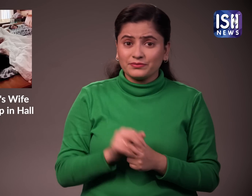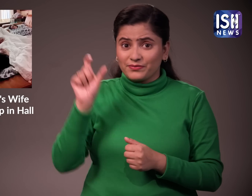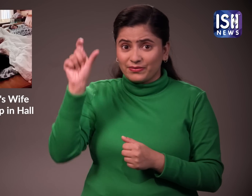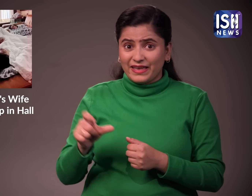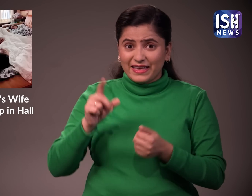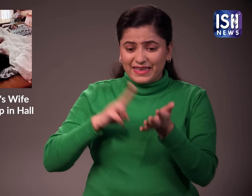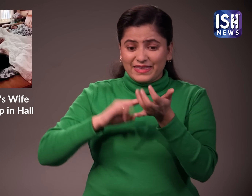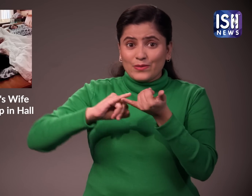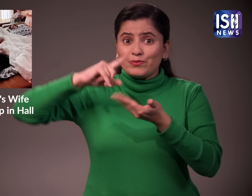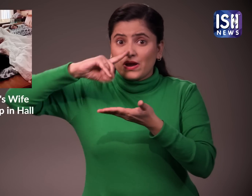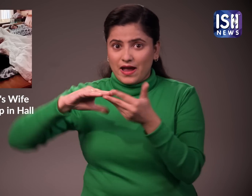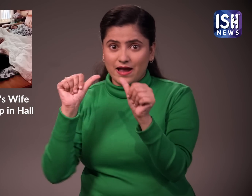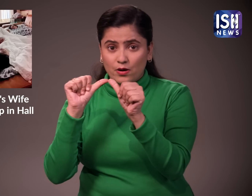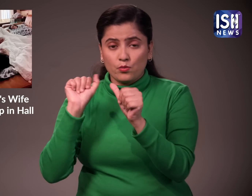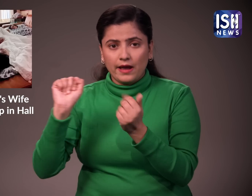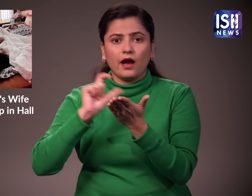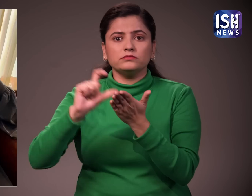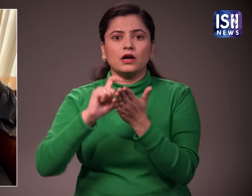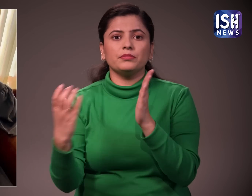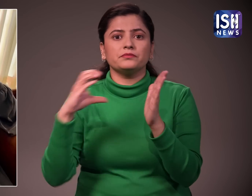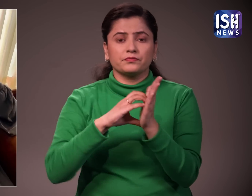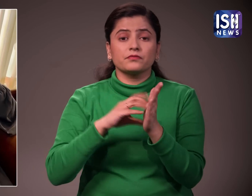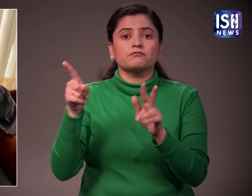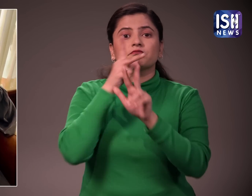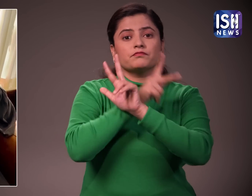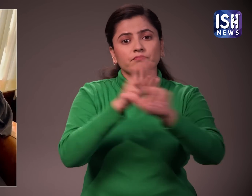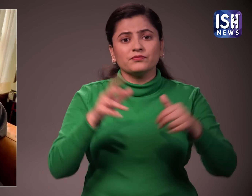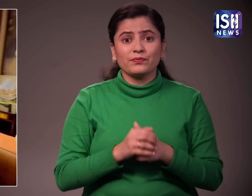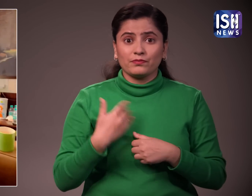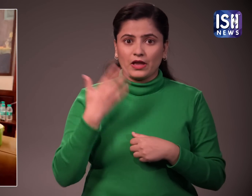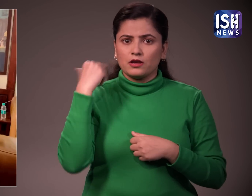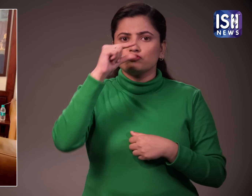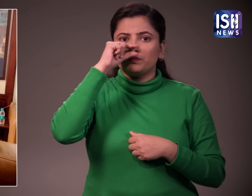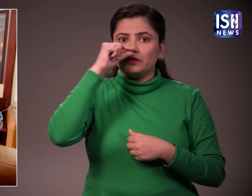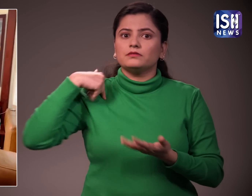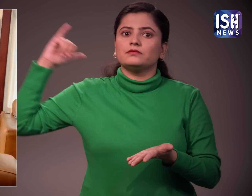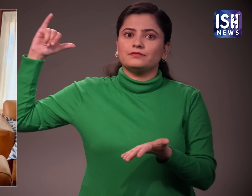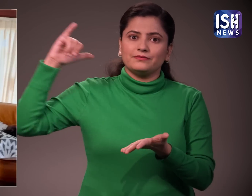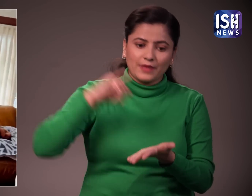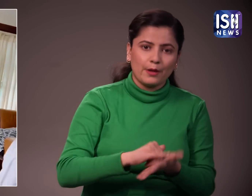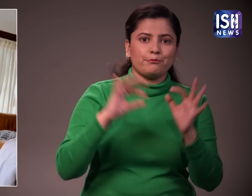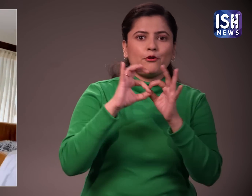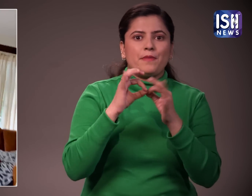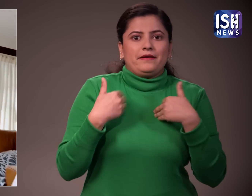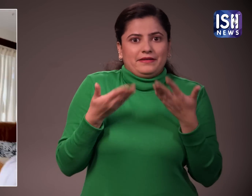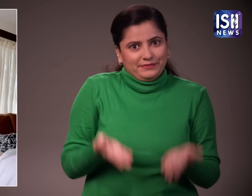आल्या ने इंस्टाग्राम पर एक वीडियो पोस्ट किया और इसके कैप्शन में लिखा दुबई से आने के बाद मैं आव मेरी दो बेटे